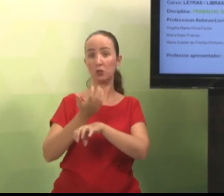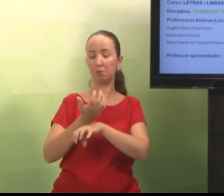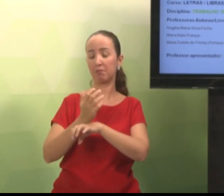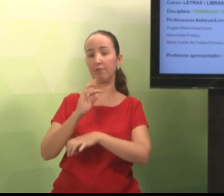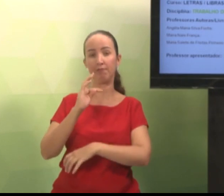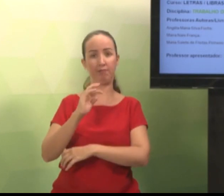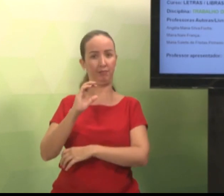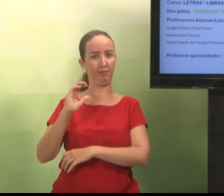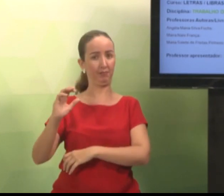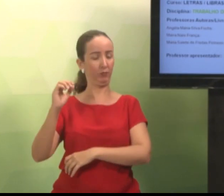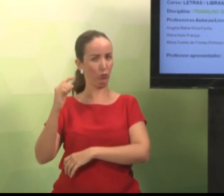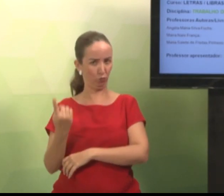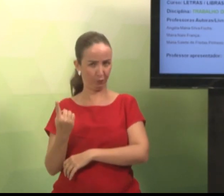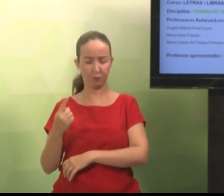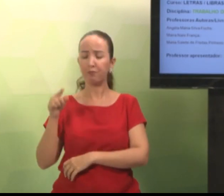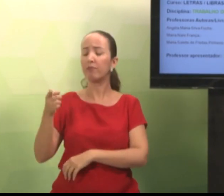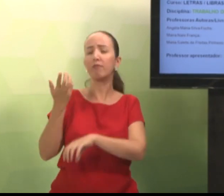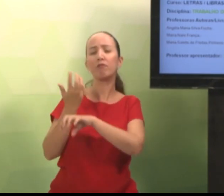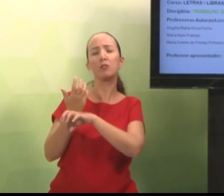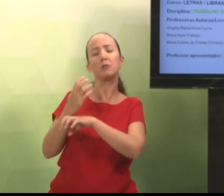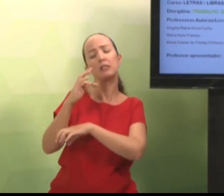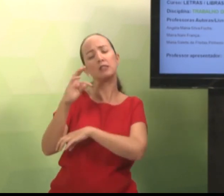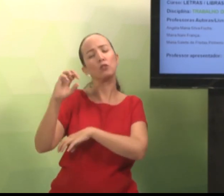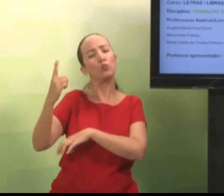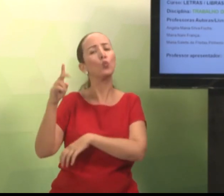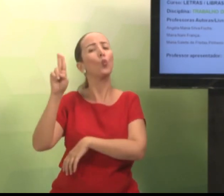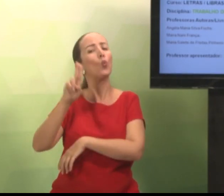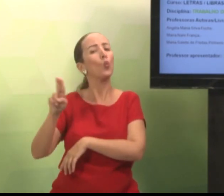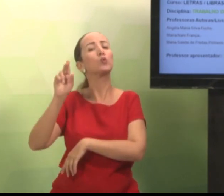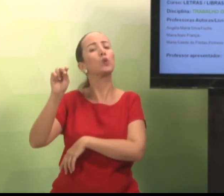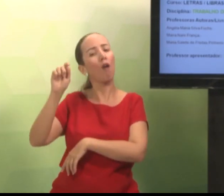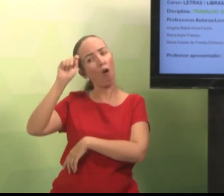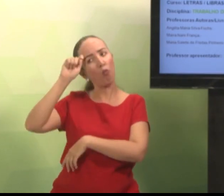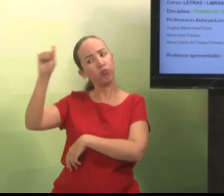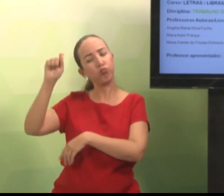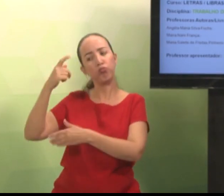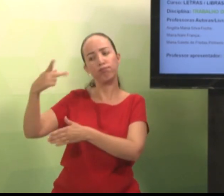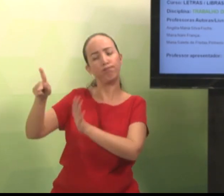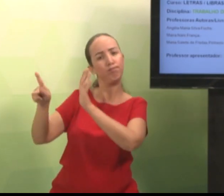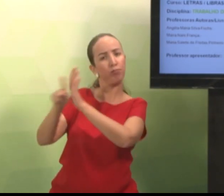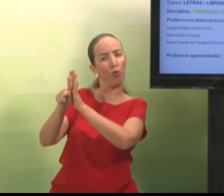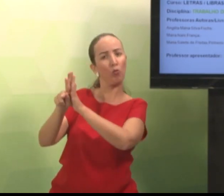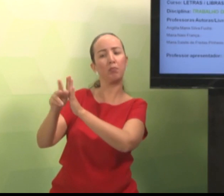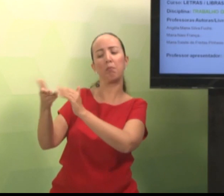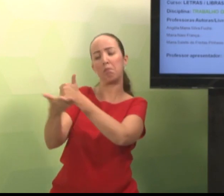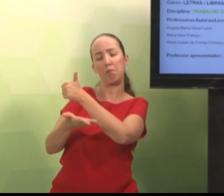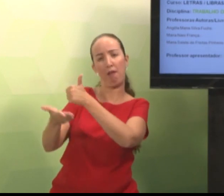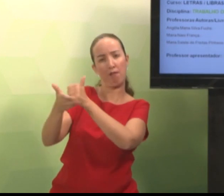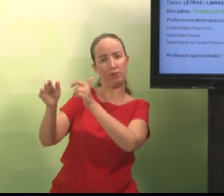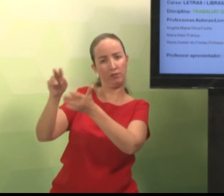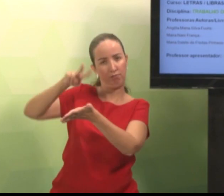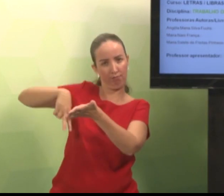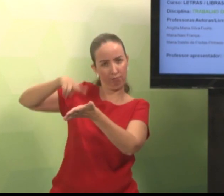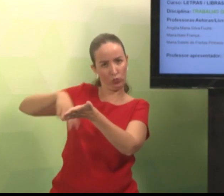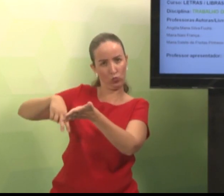Libras, a disciplina de TCC I. Utilizaremos como autores que embasarão as nossas